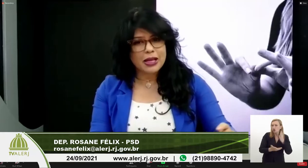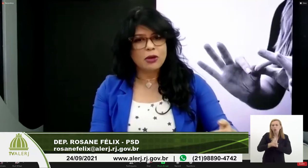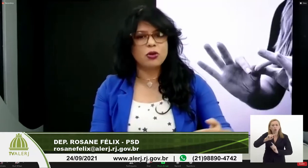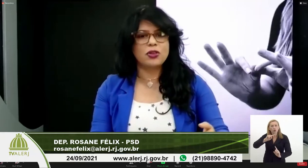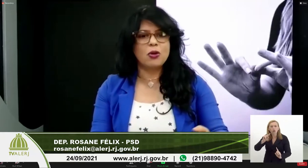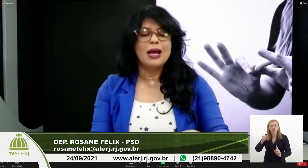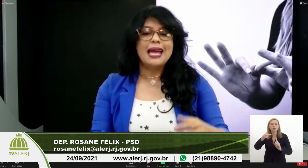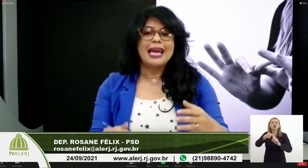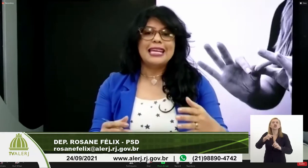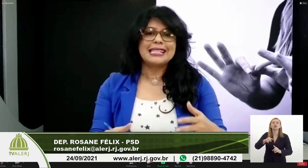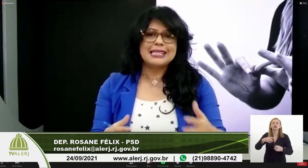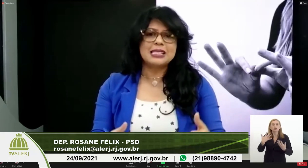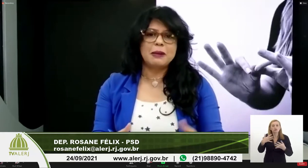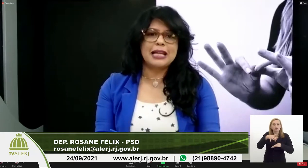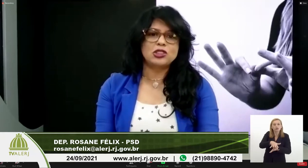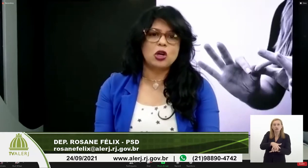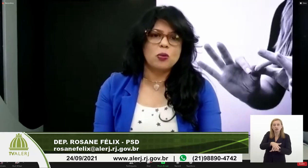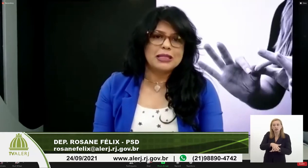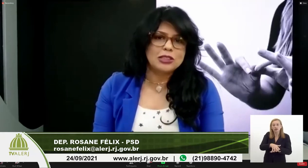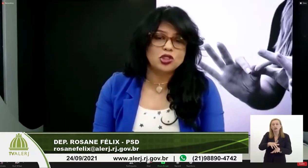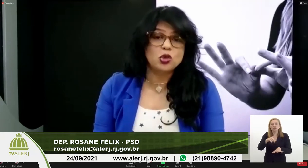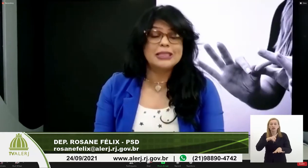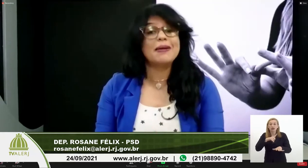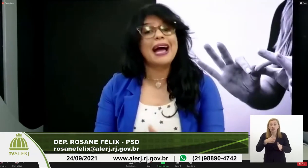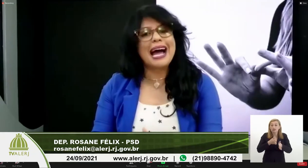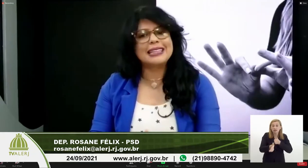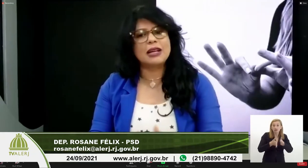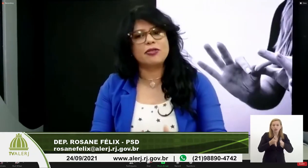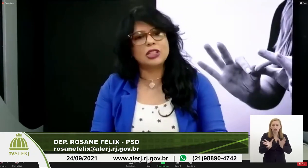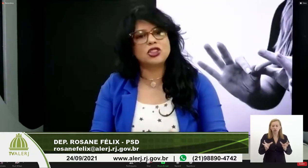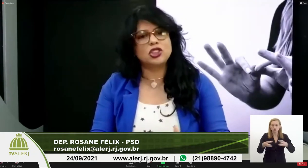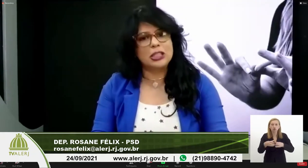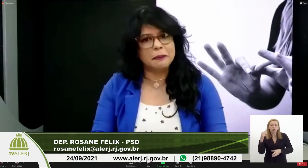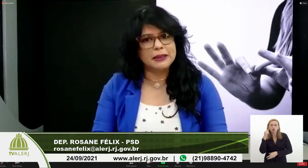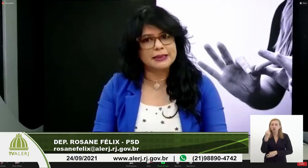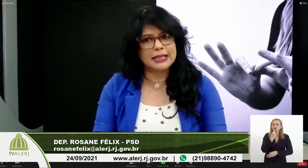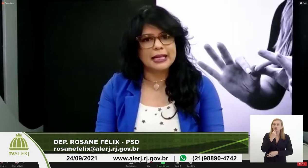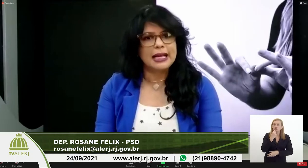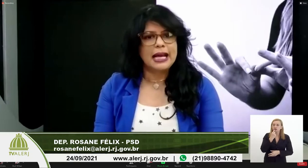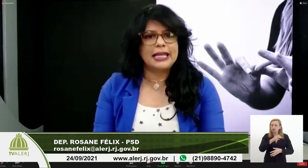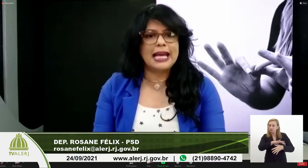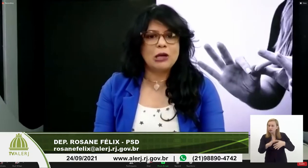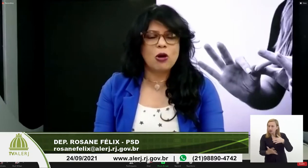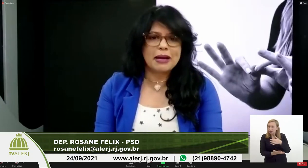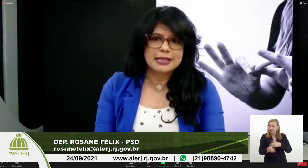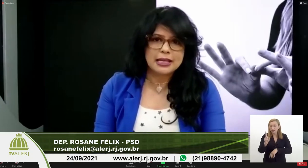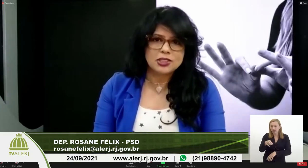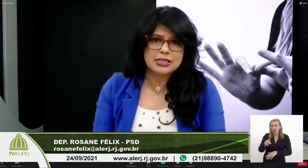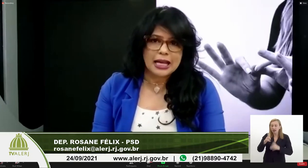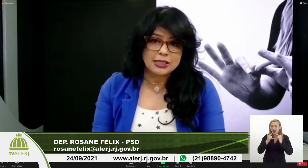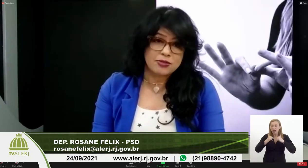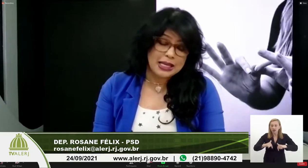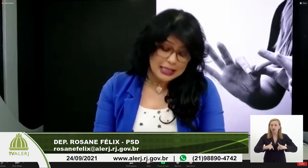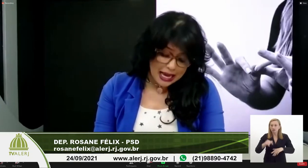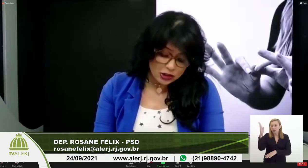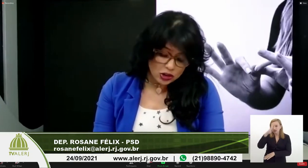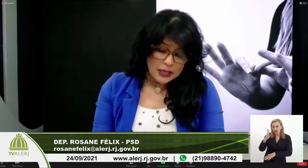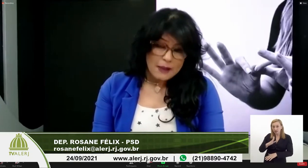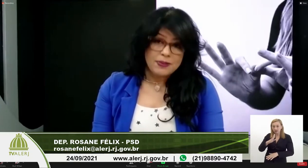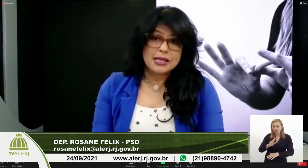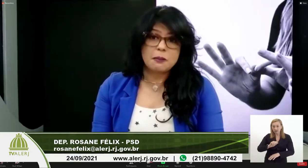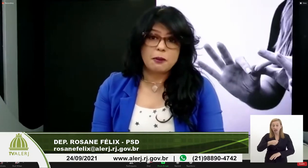de promover a inclusão e acessibilidade da comunidade surda através das libras, né, que é língua brasileira de sinais. A